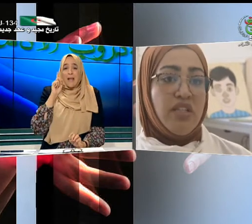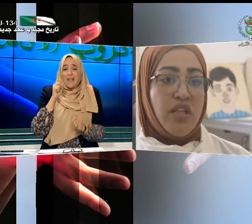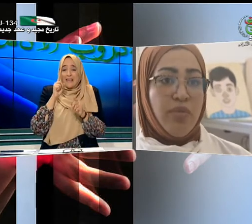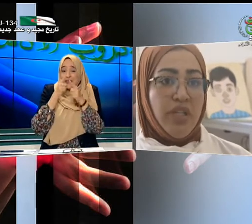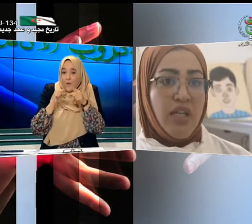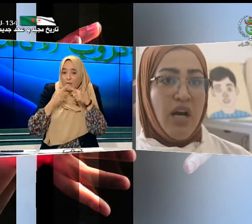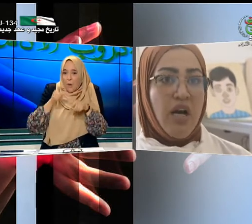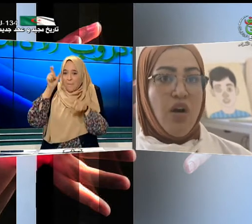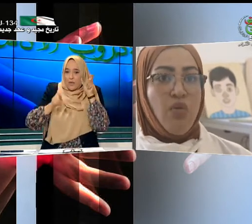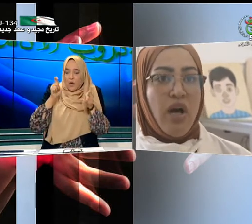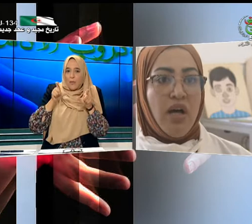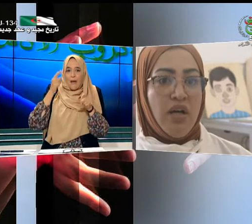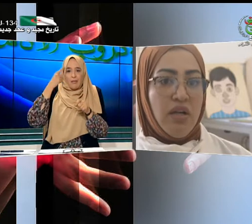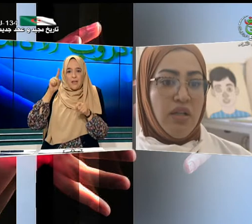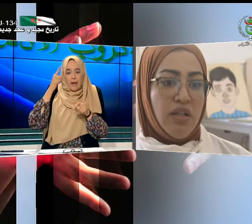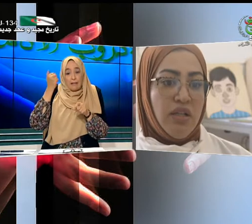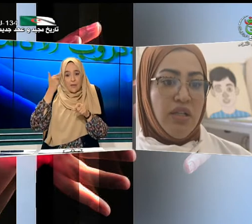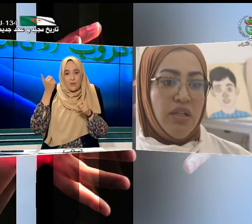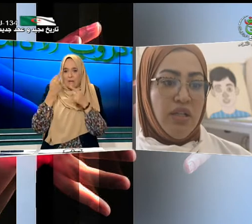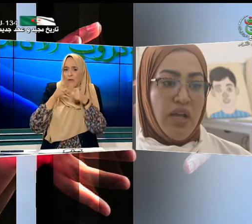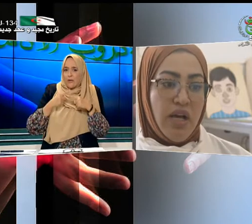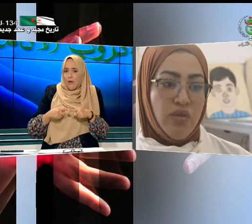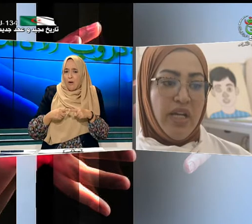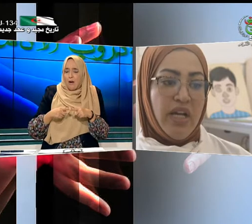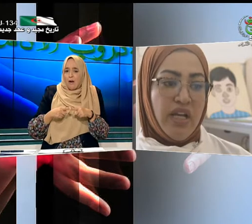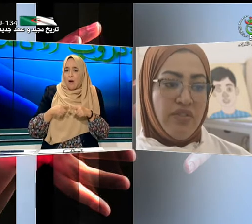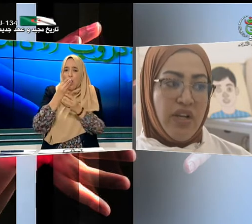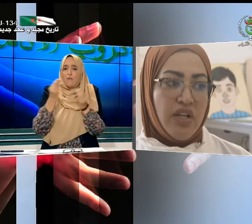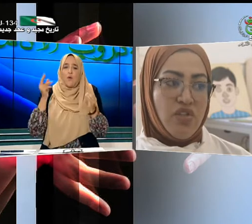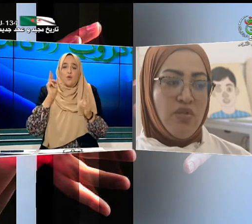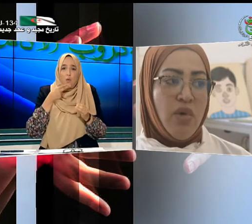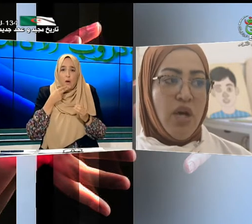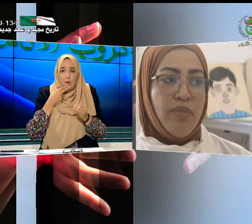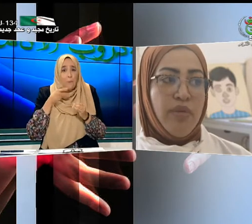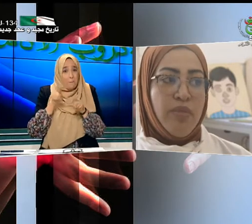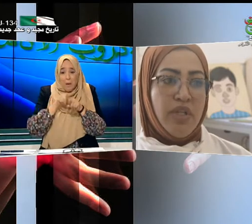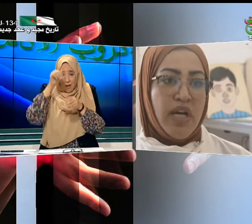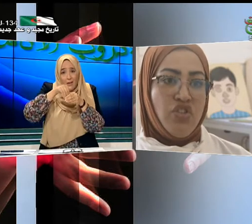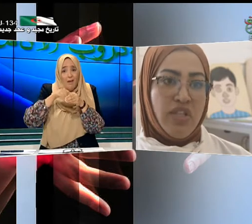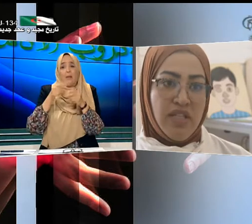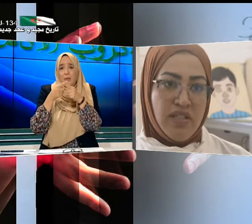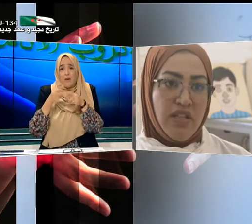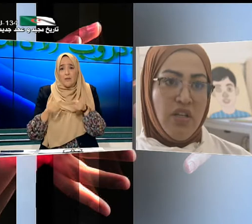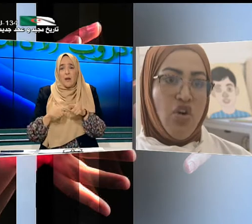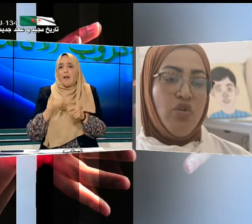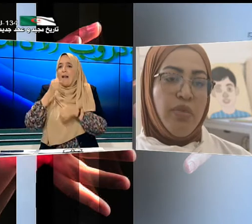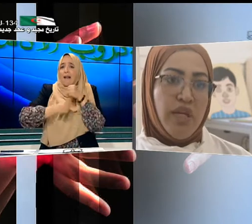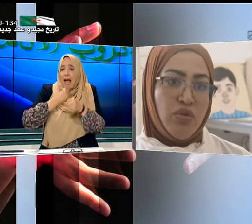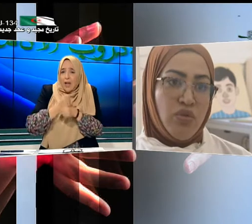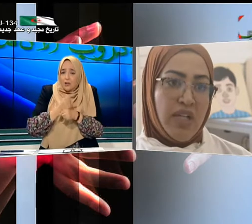الطبيعية لهؤلاء الأطفال الصم بدرجة السن وبالقدرات